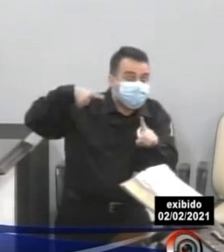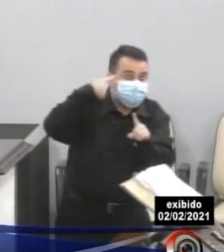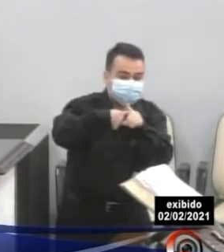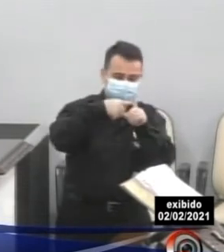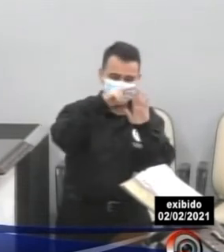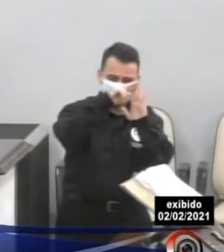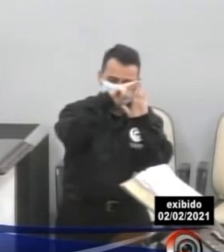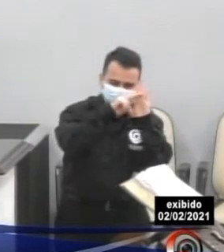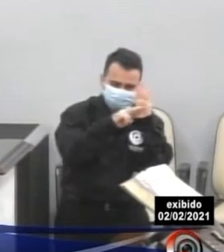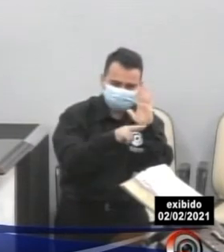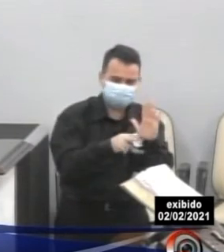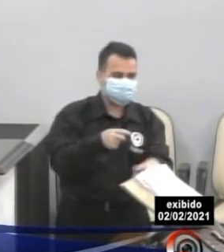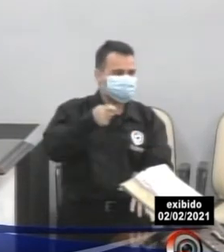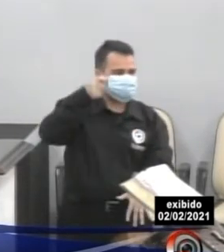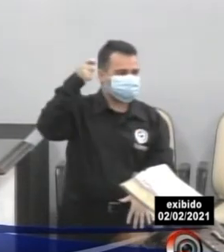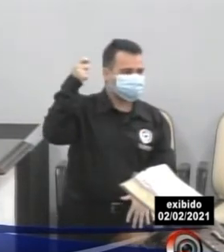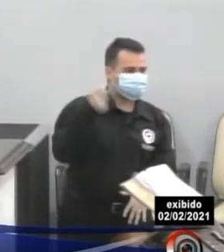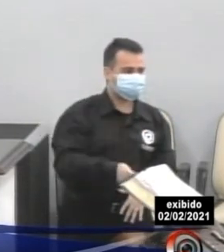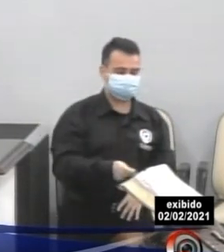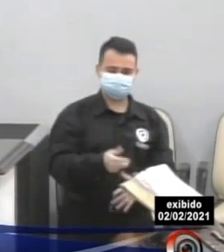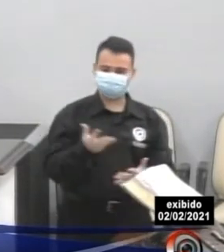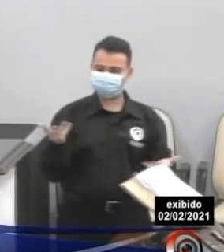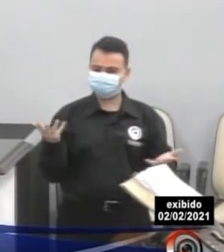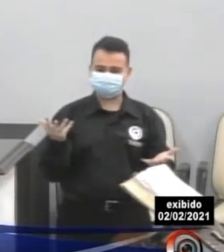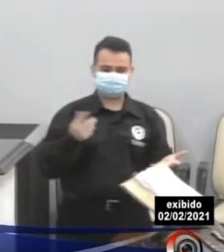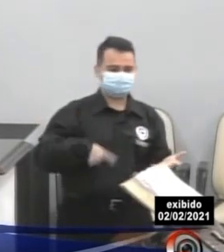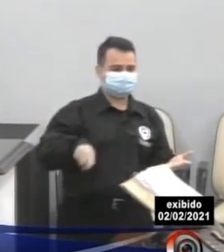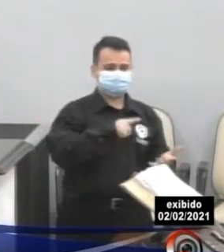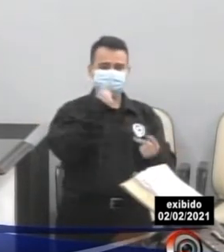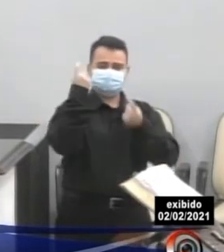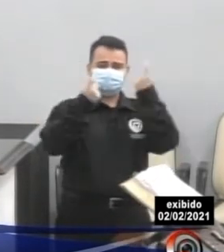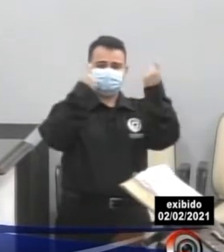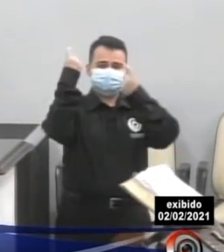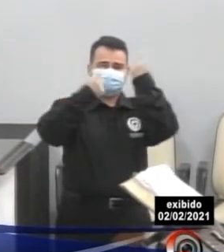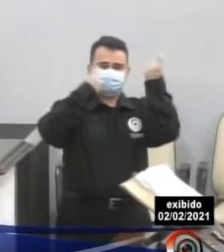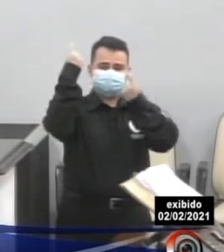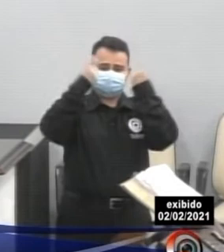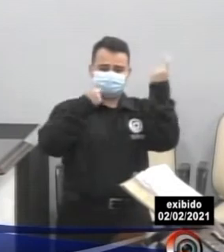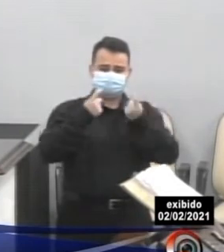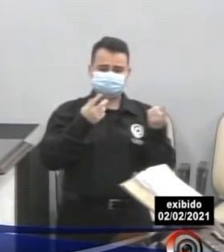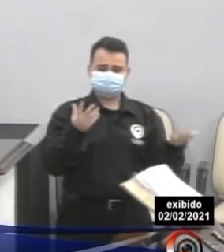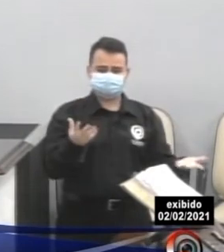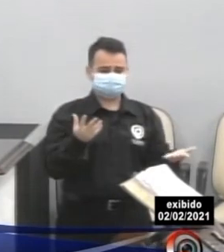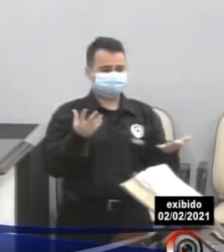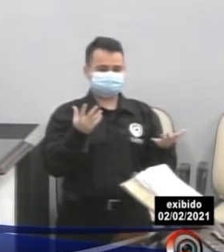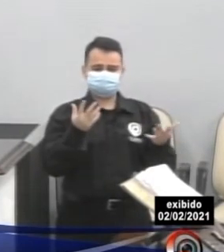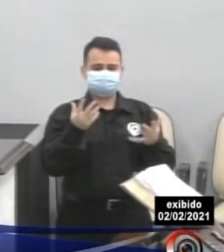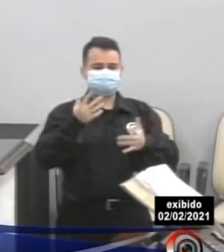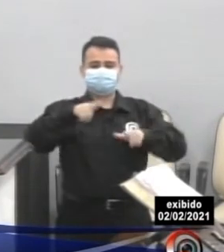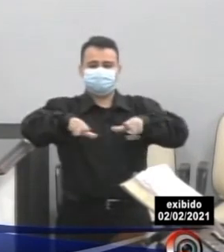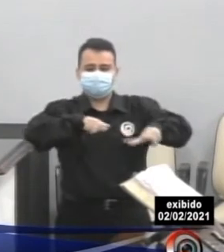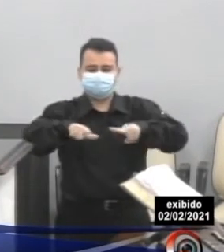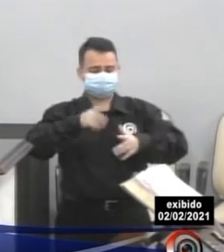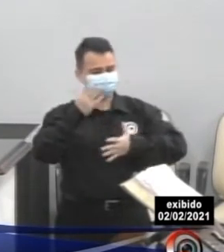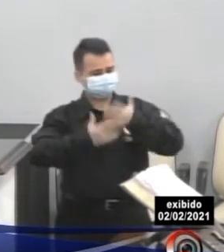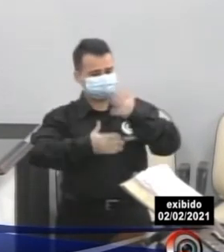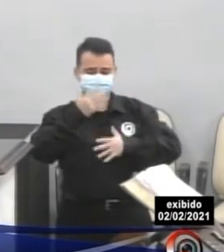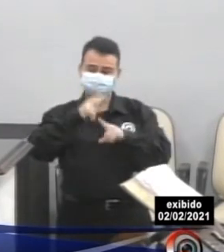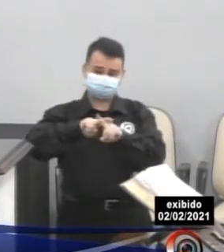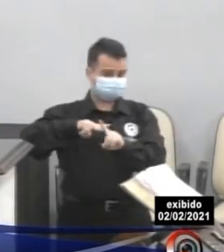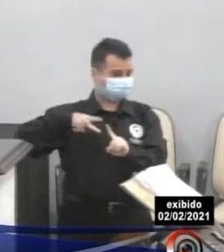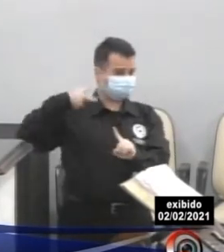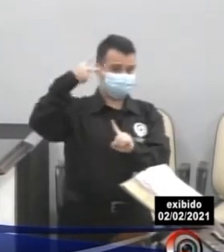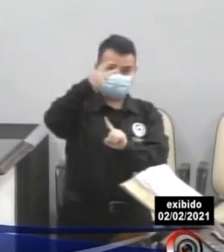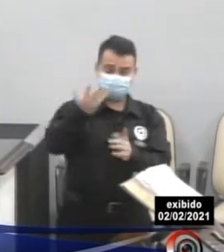restritivas. E isso nos deixa bastante preocupados, porque a gente fica com menos condições ainda de trabalhar. Como é que